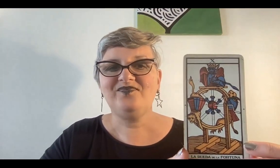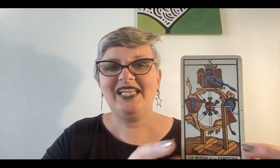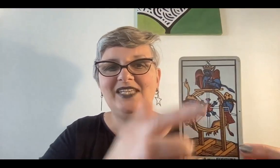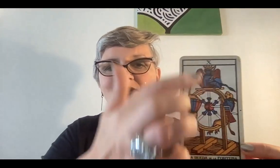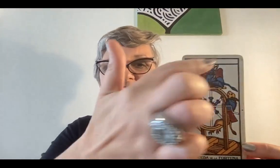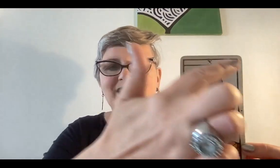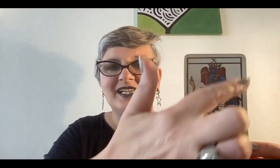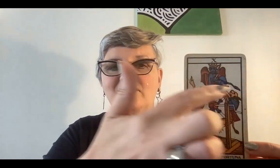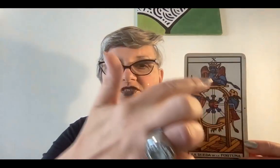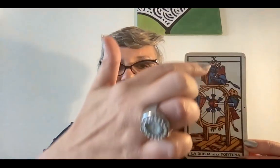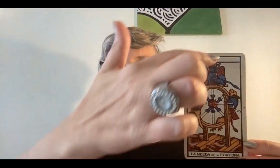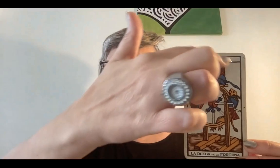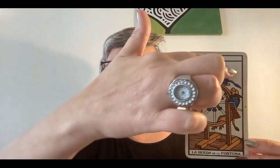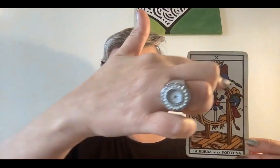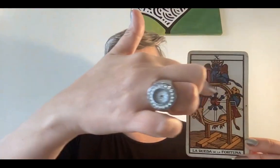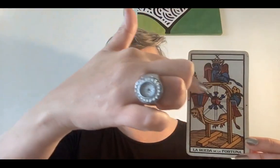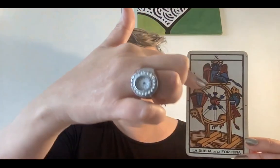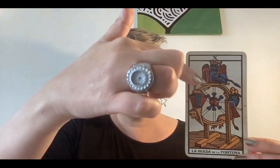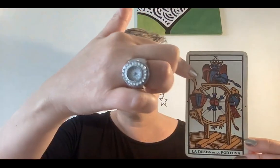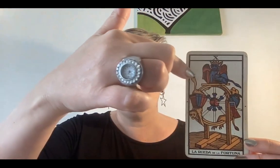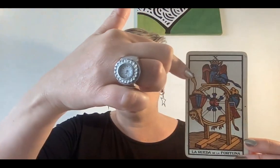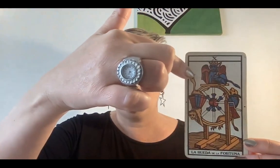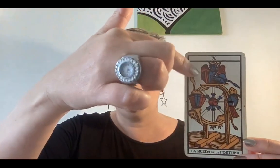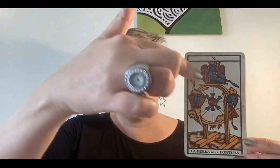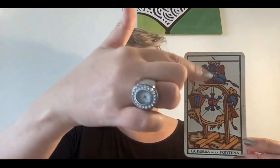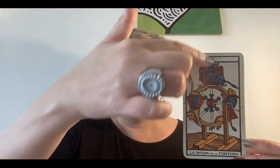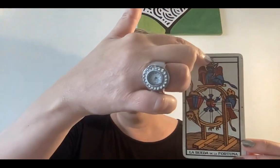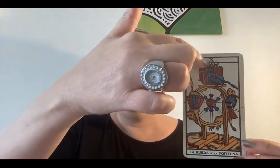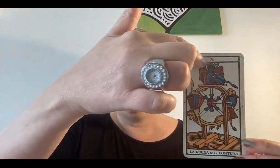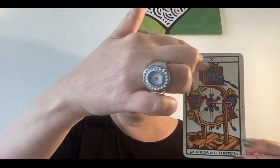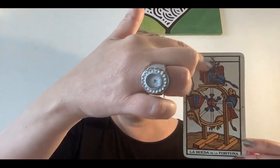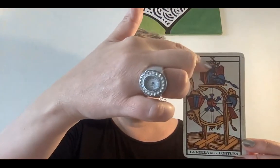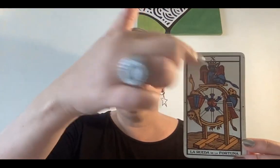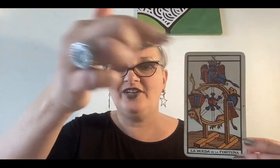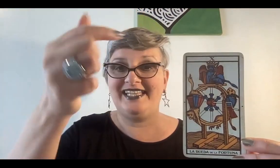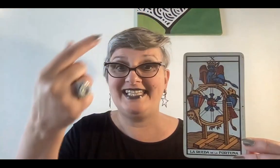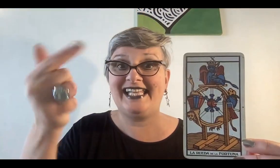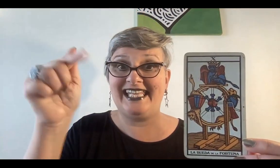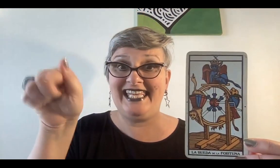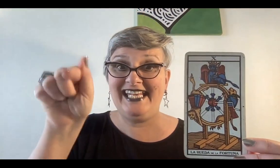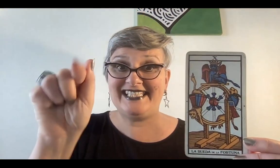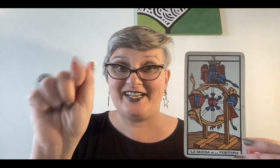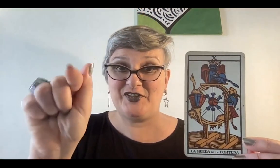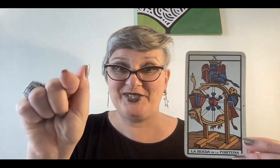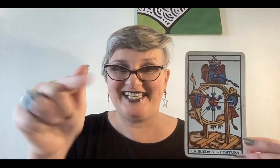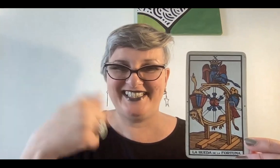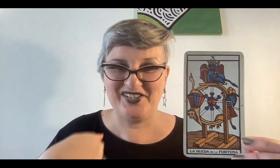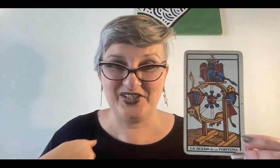Y una fuerza consciente o todavía no consciente a un animal pero que tiene corona, es decir, que quiere ser consciente nosotros,